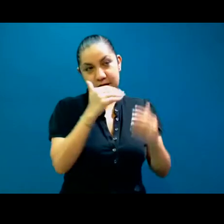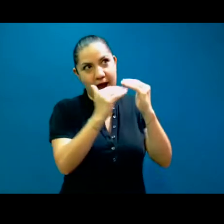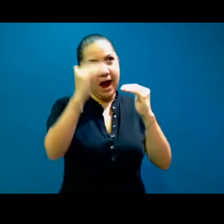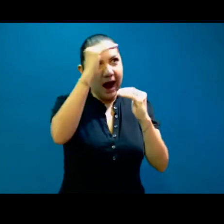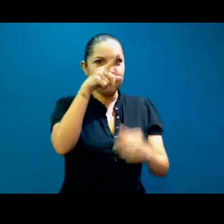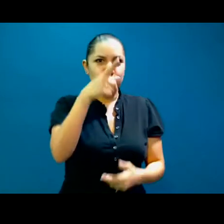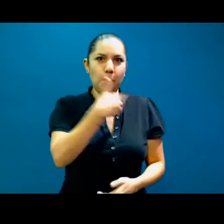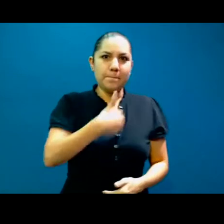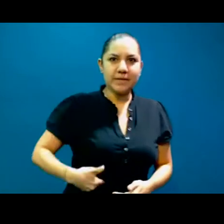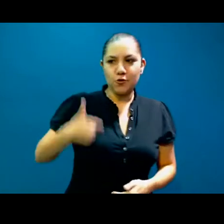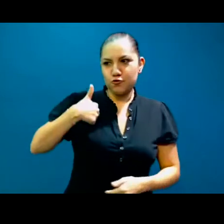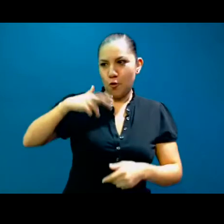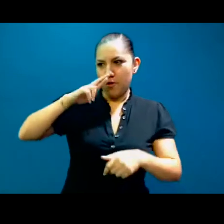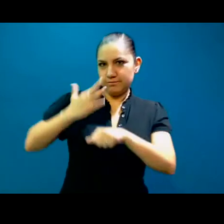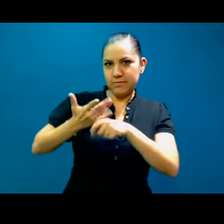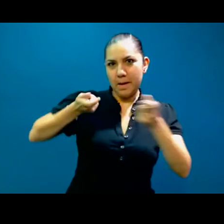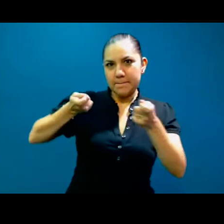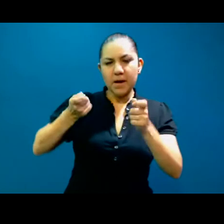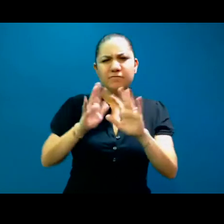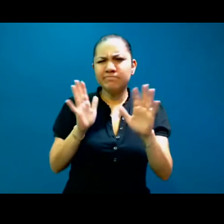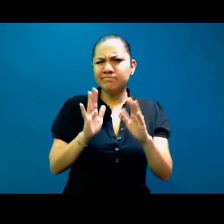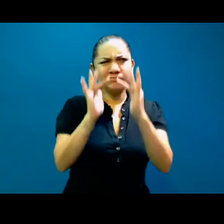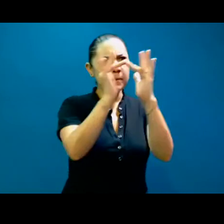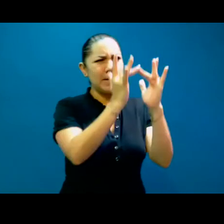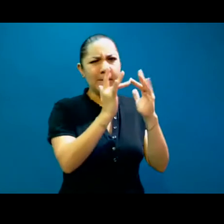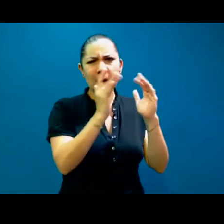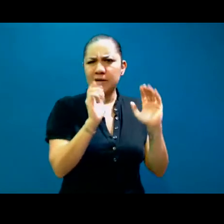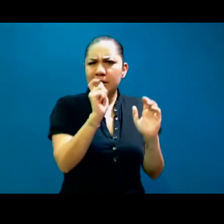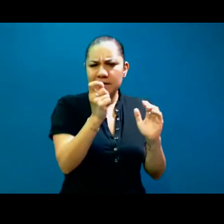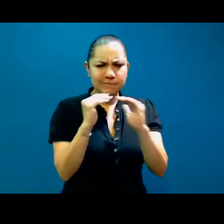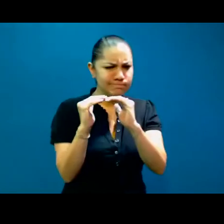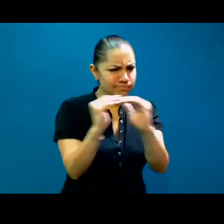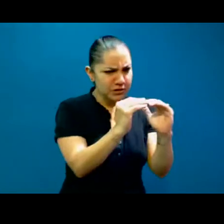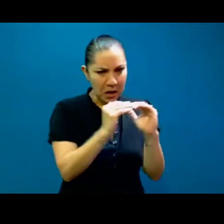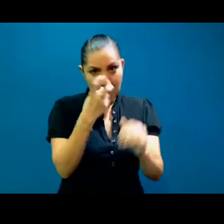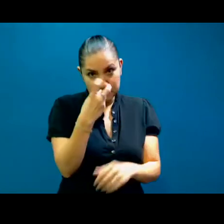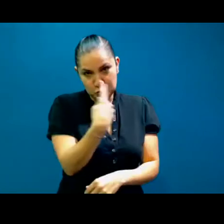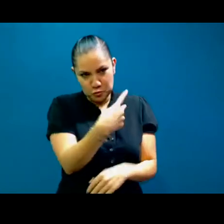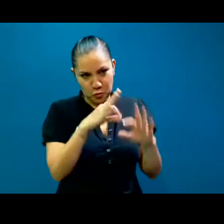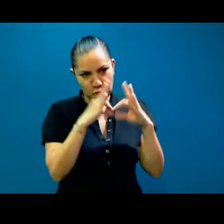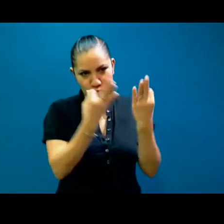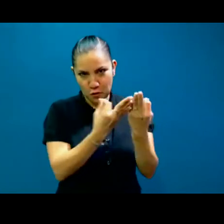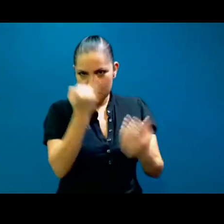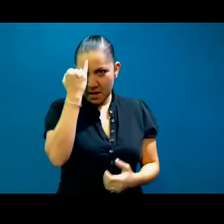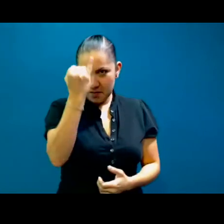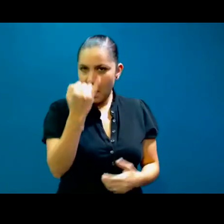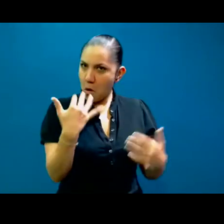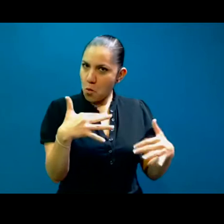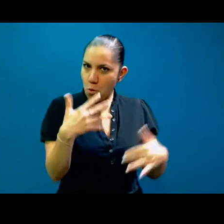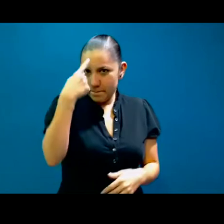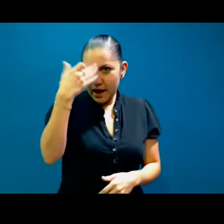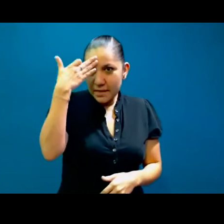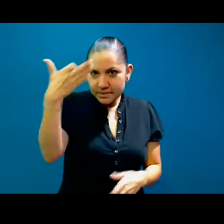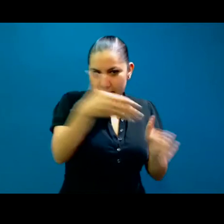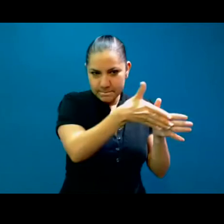presidente, no sé qué. Pues es otra forma de organizarse que me parece sumamente válida y valiosa para los tiempos, y que nos